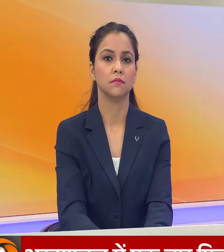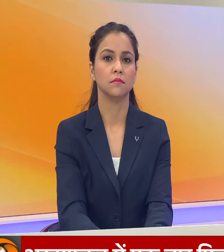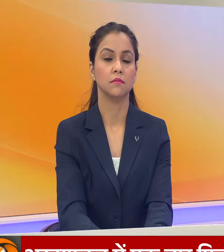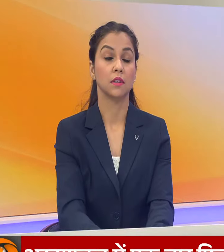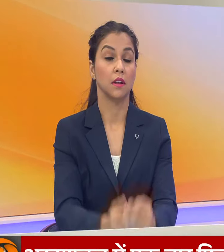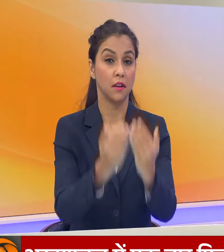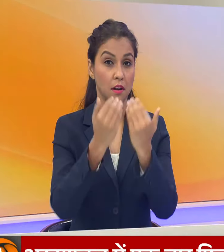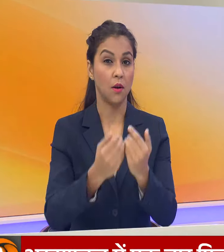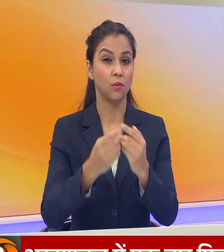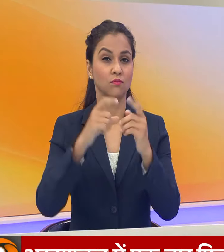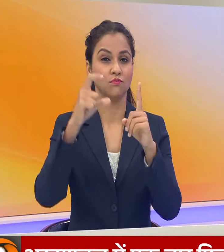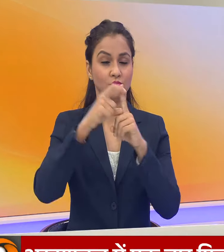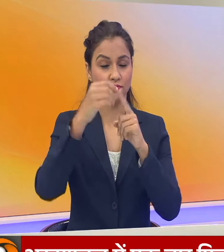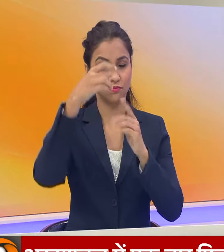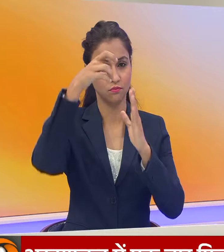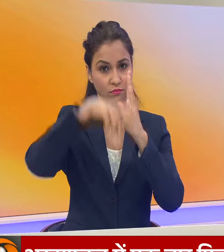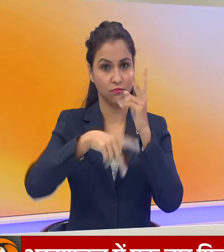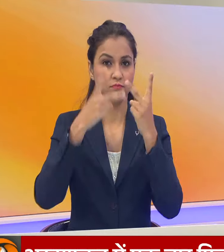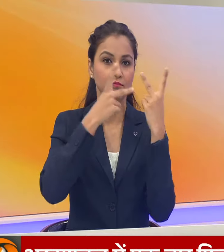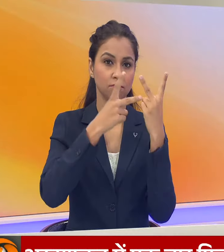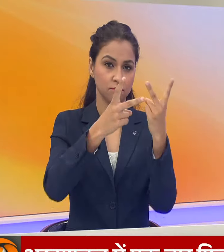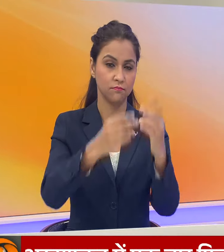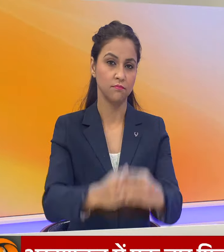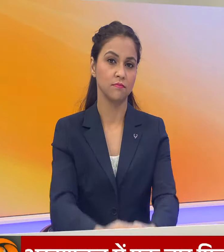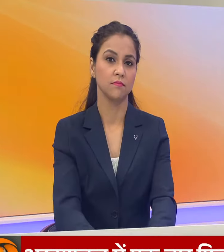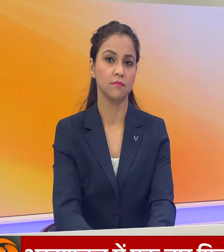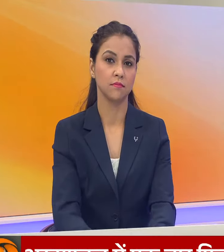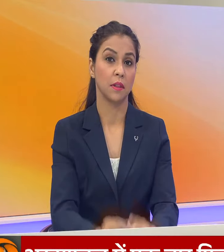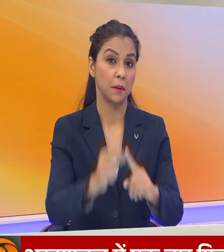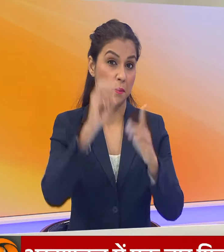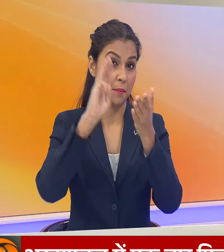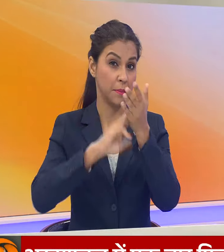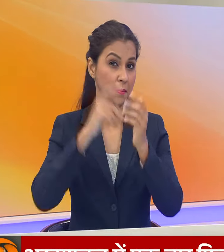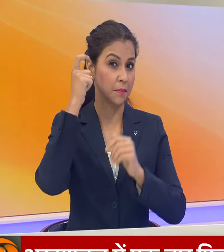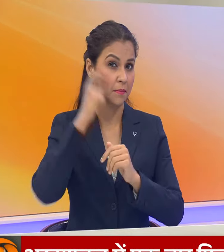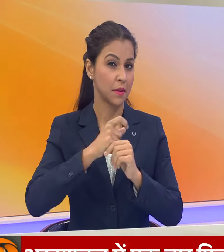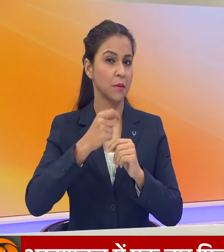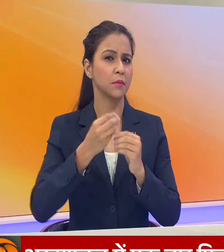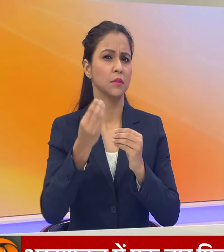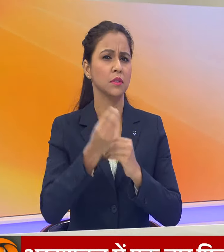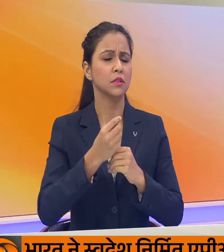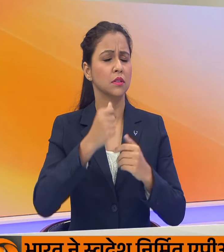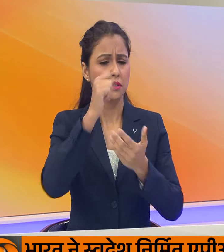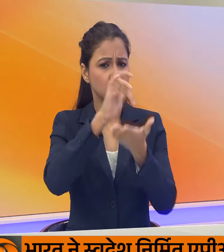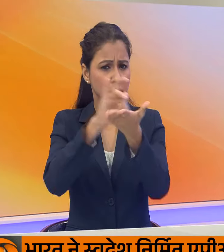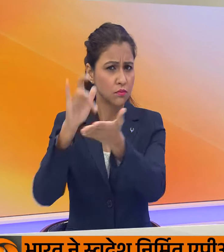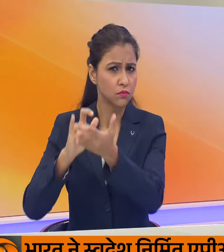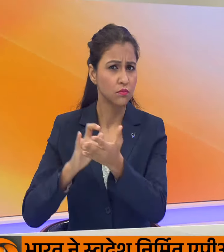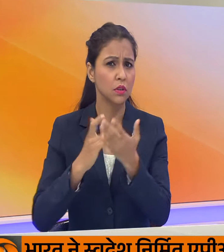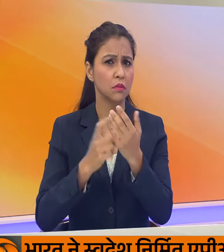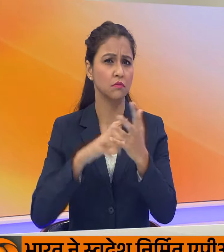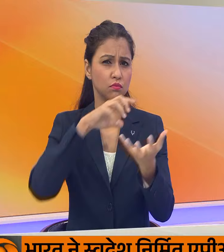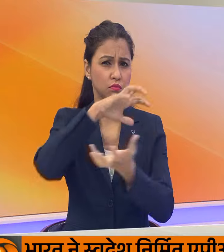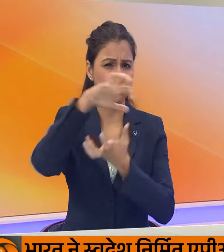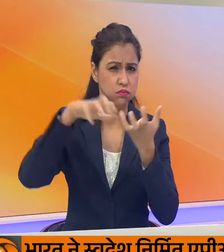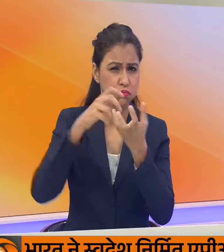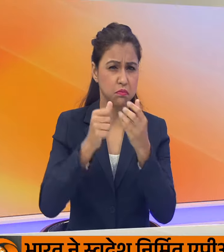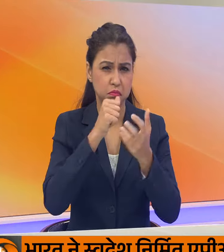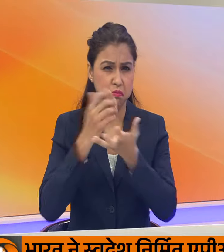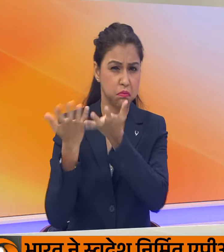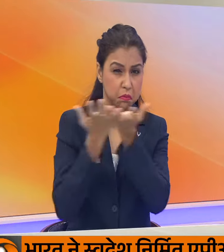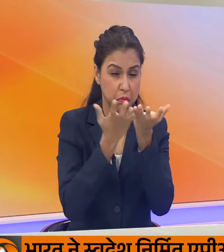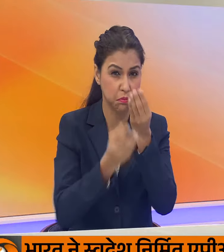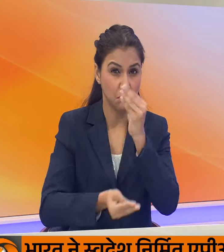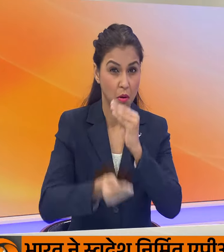और आई अब समचारू परवस्तार से नज़र डालते हैं प्रधान मंद्री नरेंद्र मोदी ने देश के कुछ हिस्सों में चक्रवात के बाद पैदा